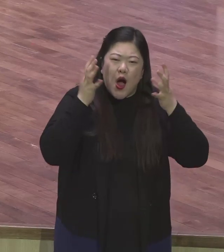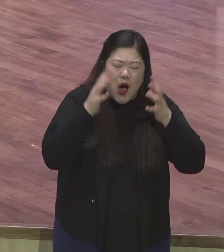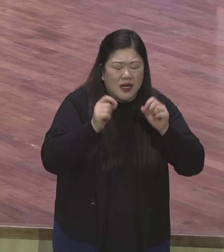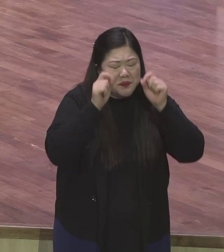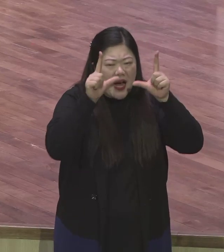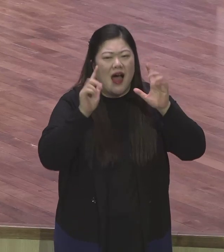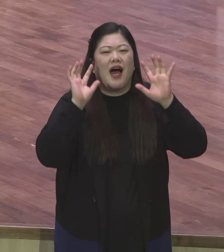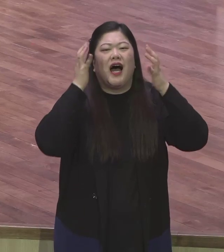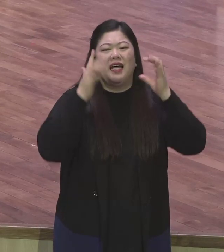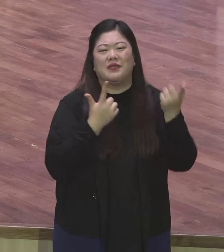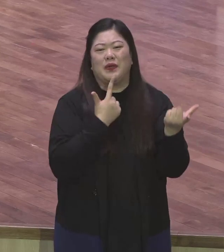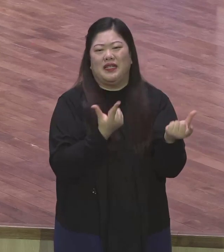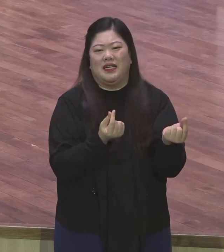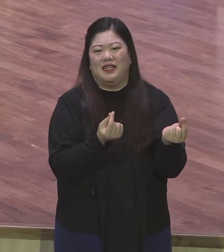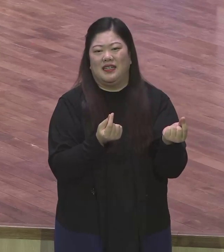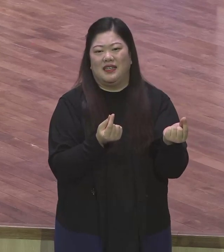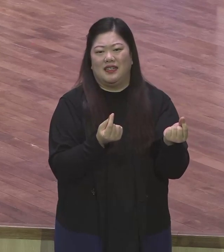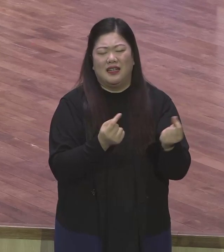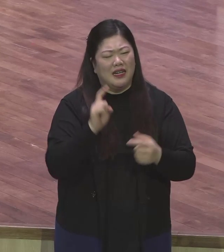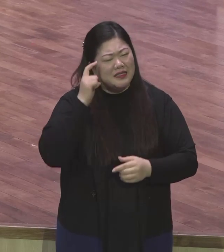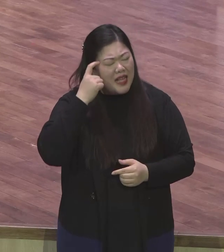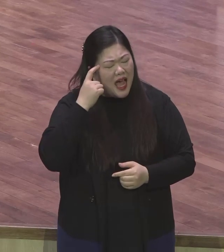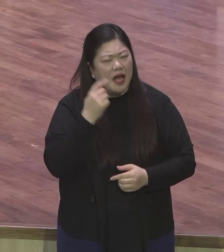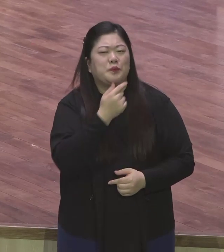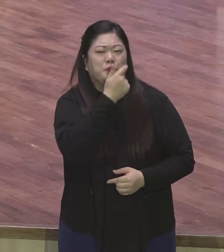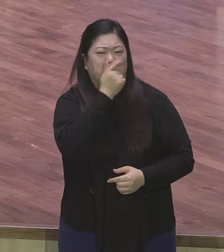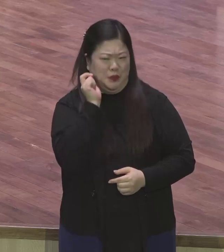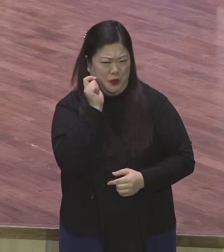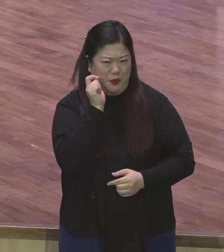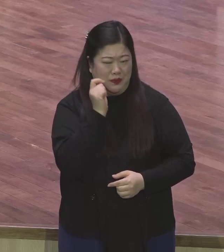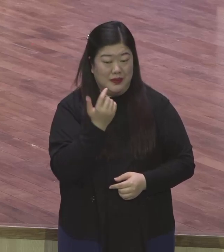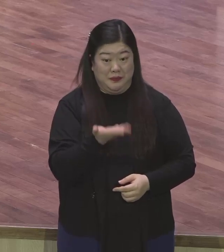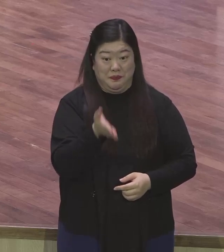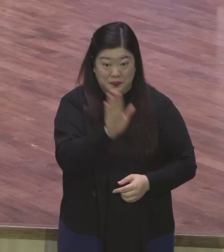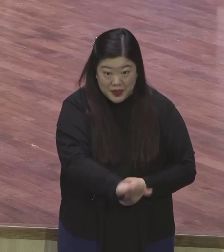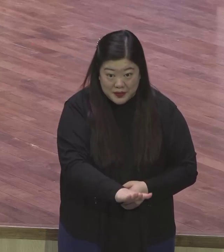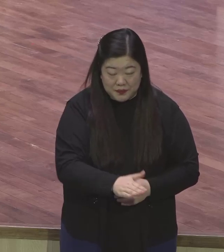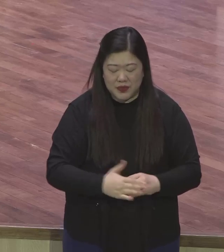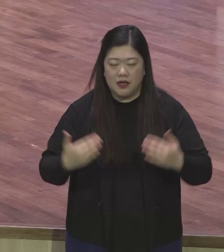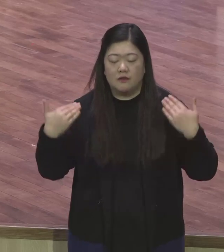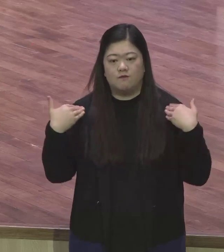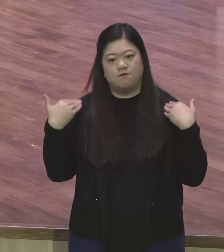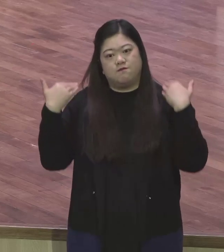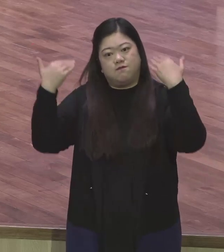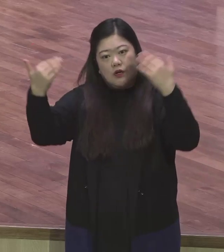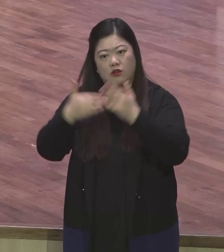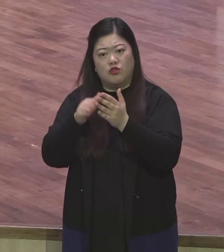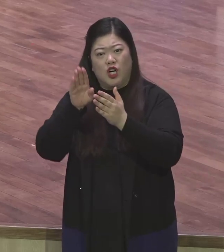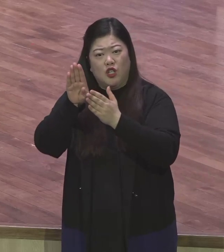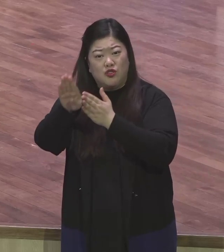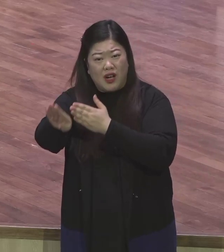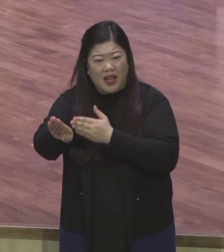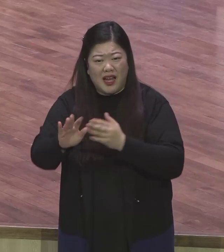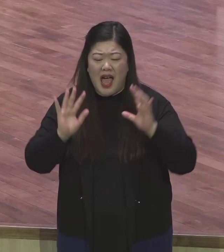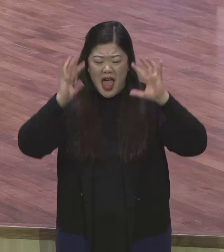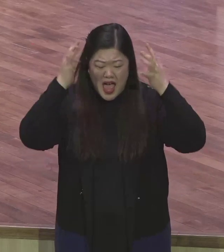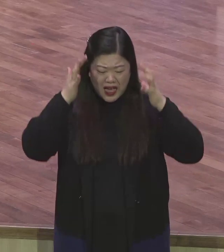같았고 생각하는 것이 어린아이오 같았다가 장성한 사람이 되어서 어린아이의 일을 버려놓으라 그랬어요